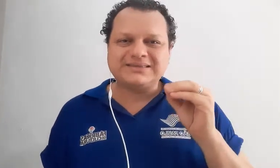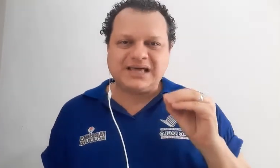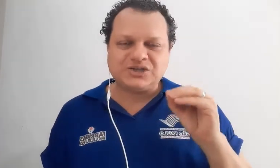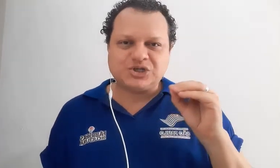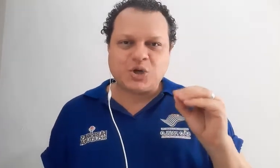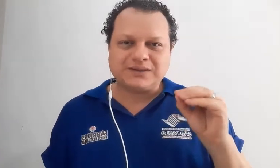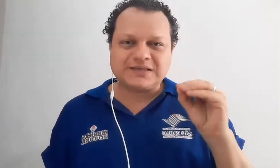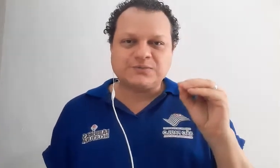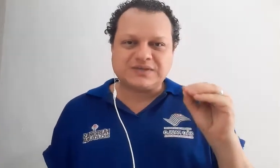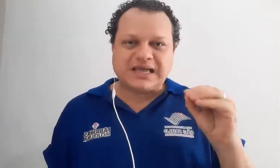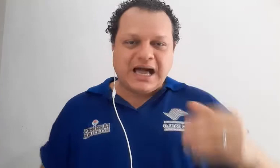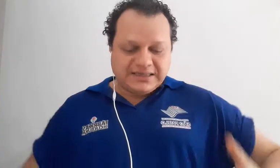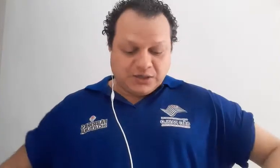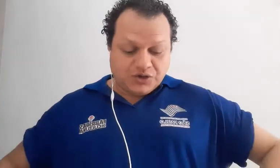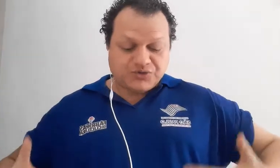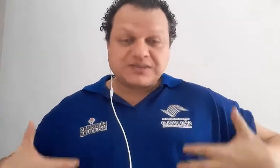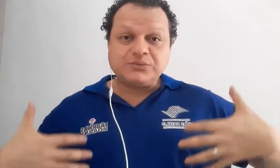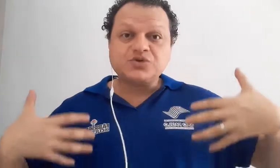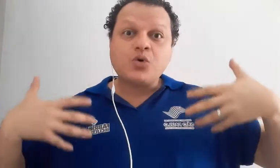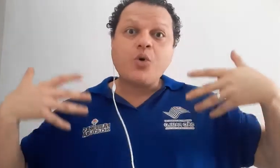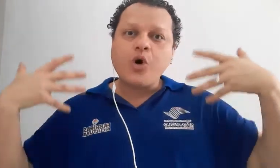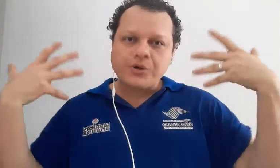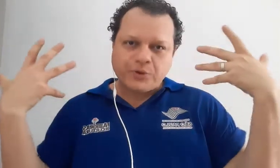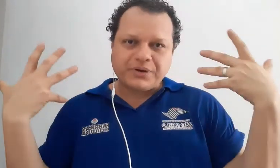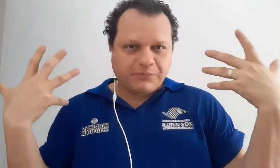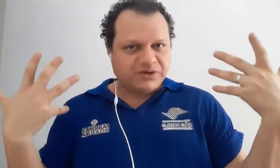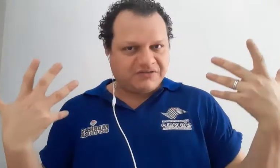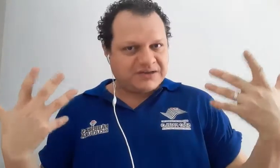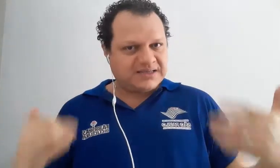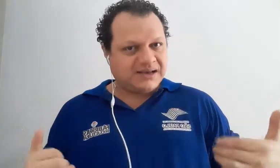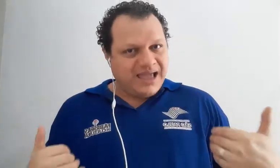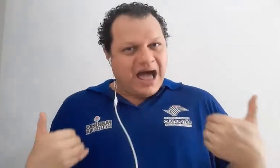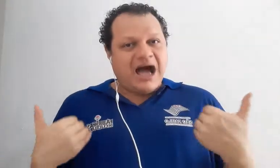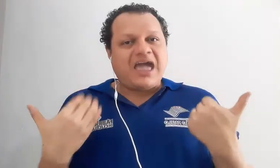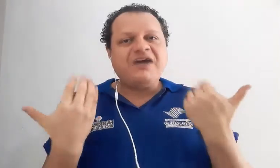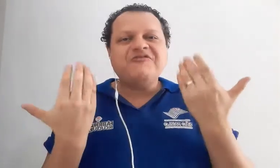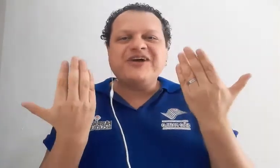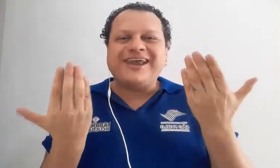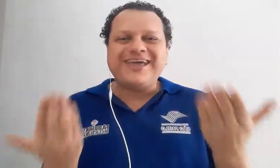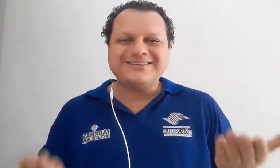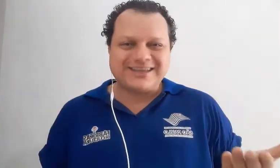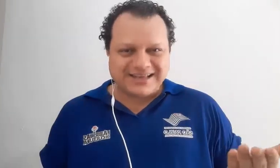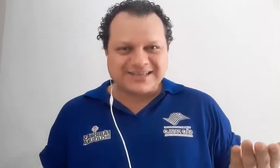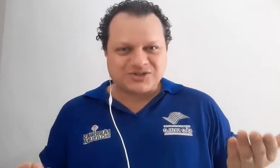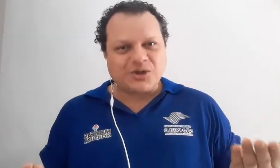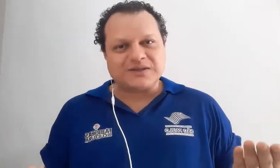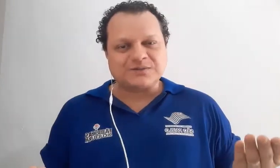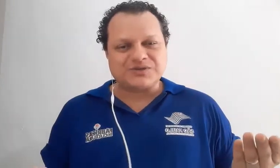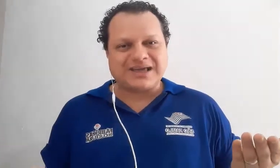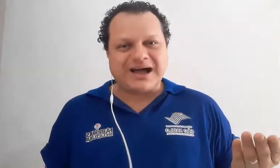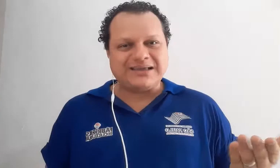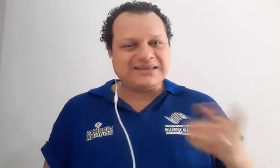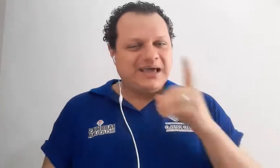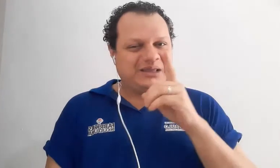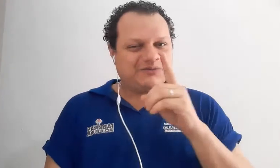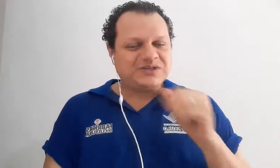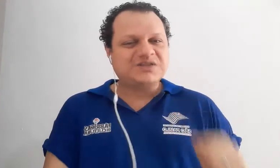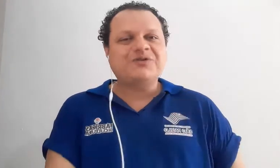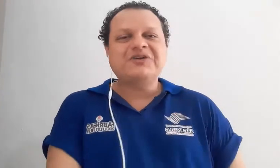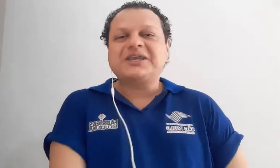sete notas musicais. E nós usamos o corpo para poder fazer a referência dessas notas musicais. Então, vocês vão ver que